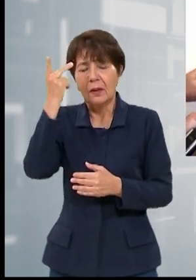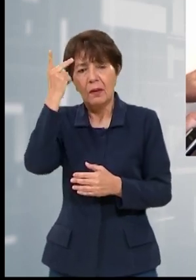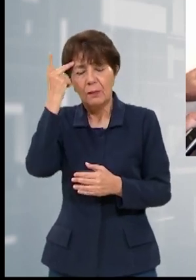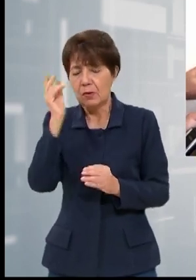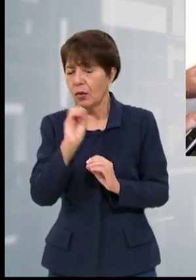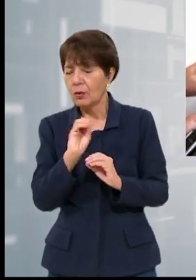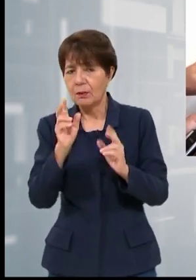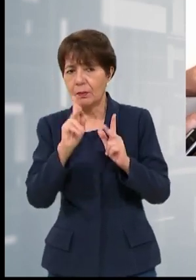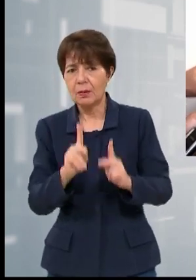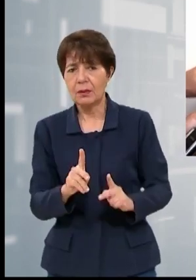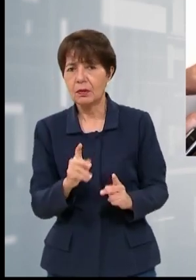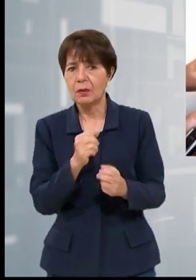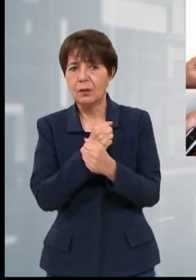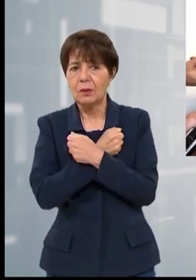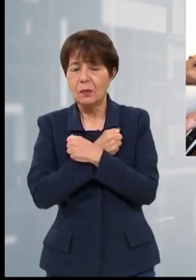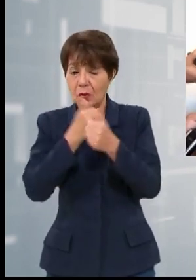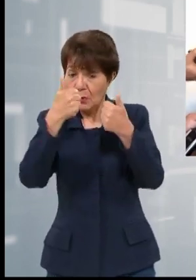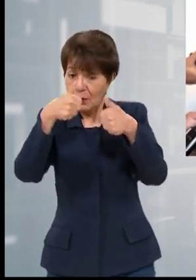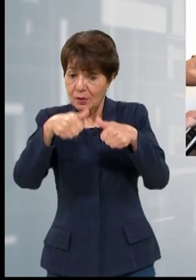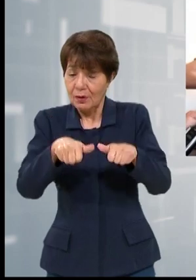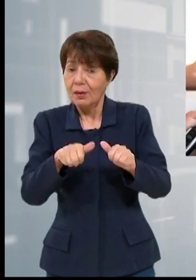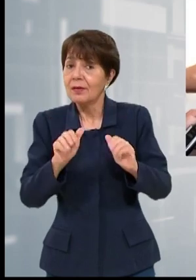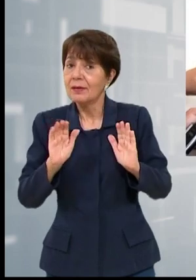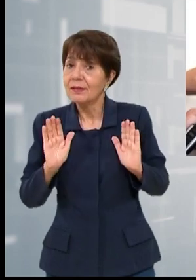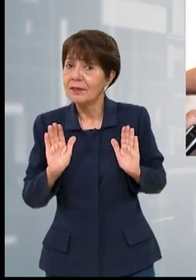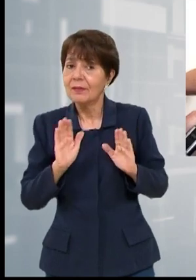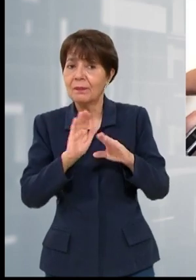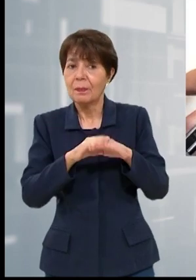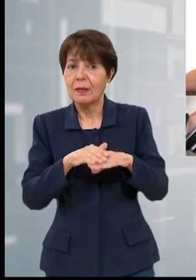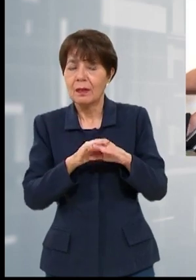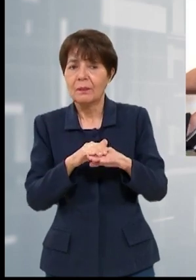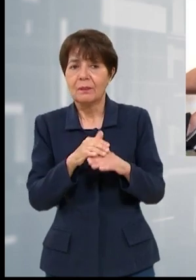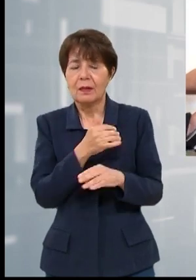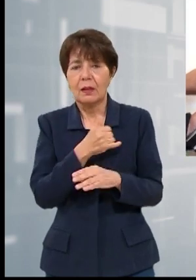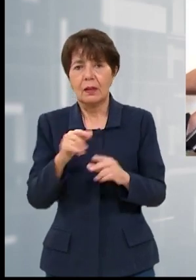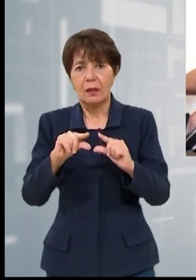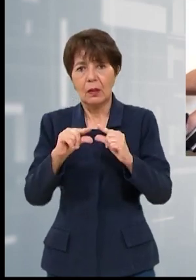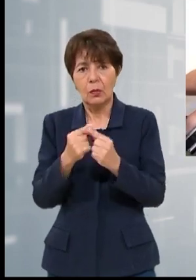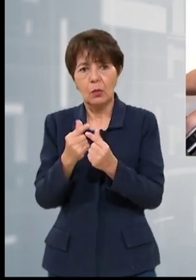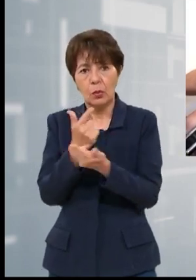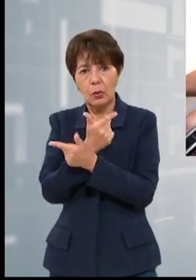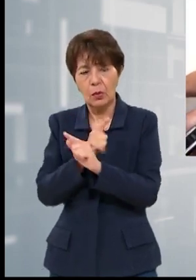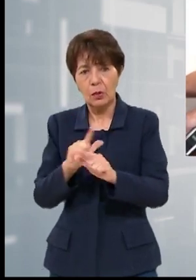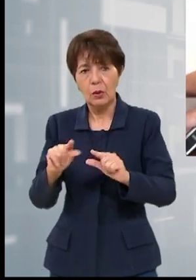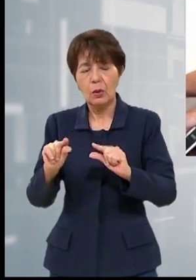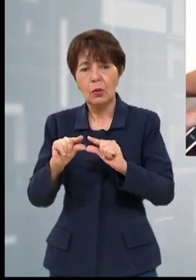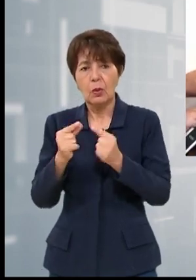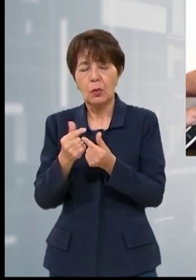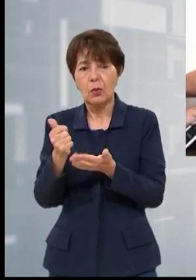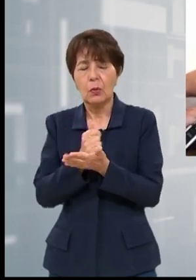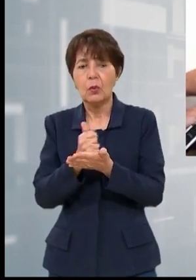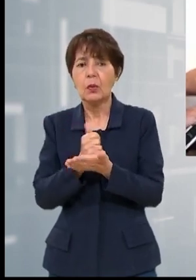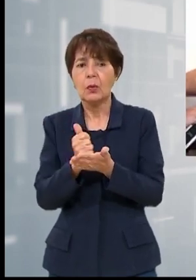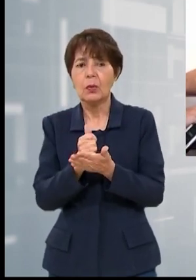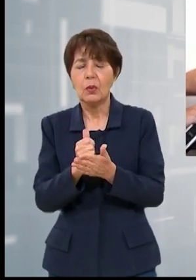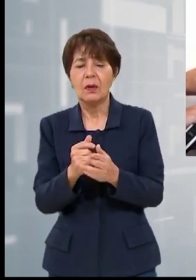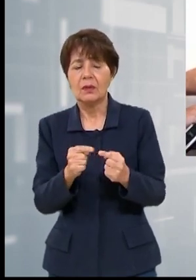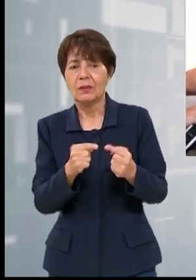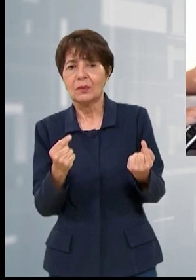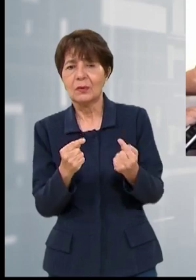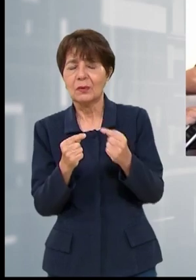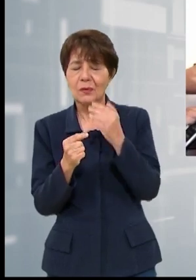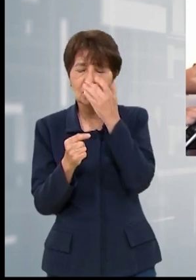enemigos, en política los acuerdos son posibles y ese escenario de que el Partido Libre y el Partido Nacional que son enemigos